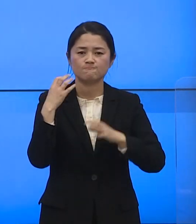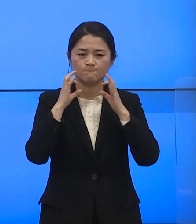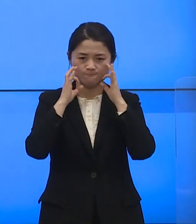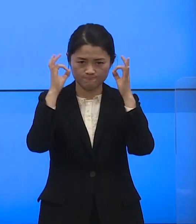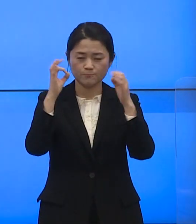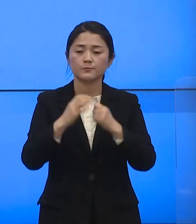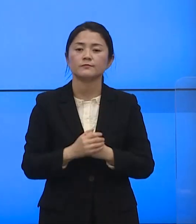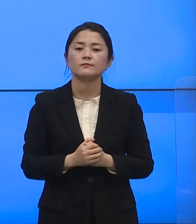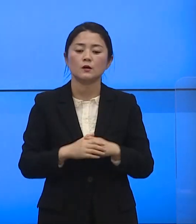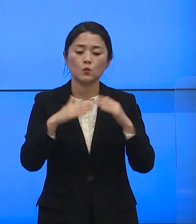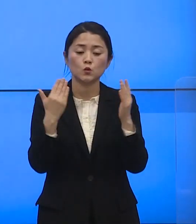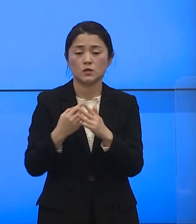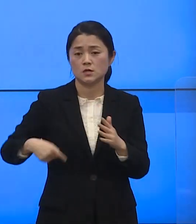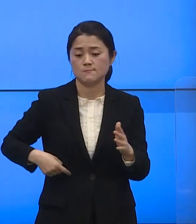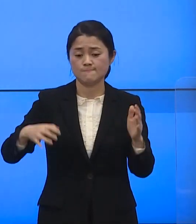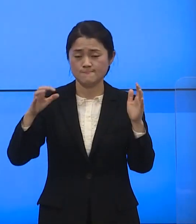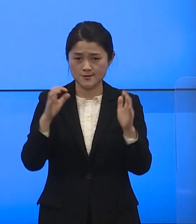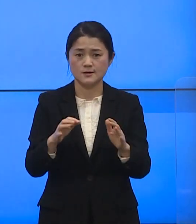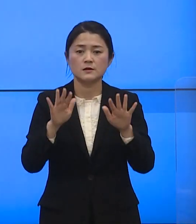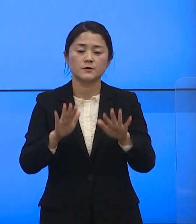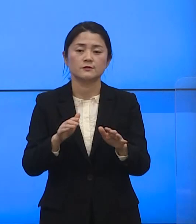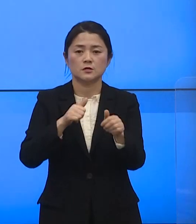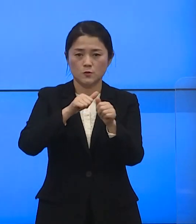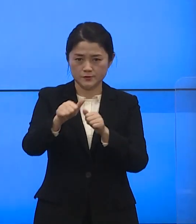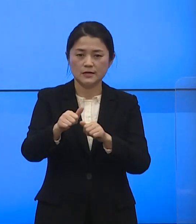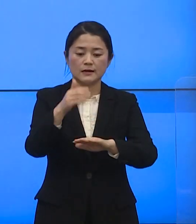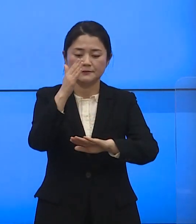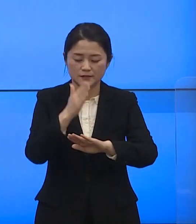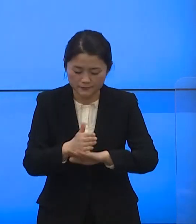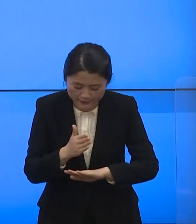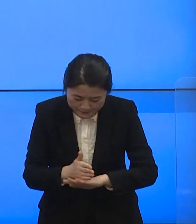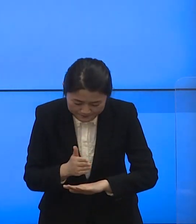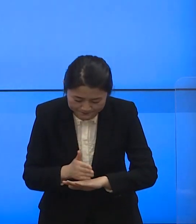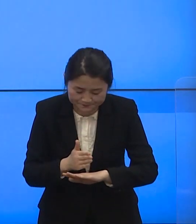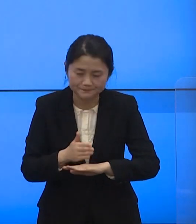우리 모두 힘 모아 슬기롭게 이겨냅시다 감사합니다